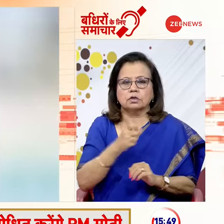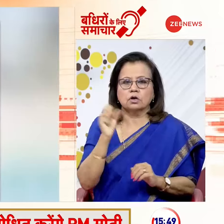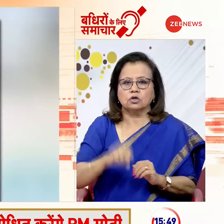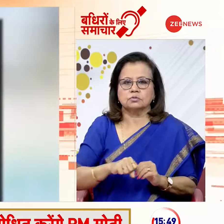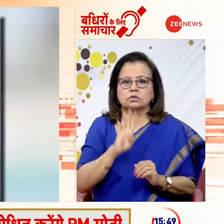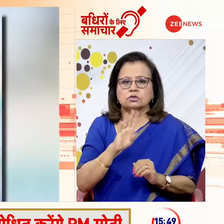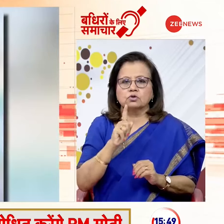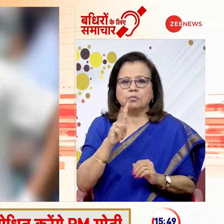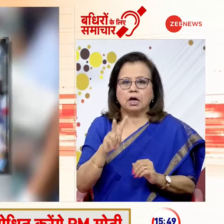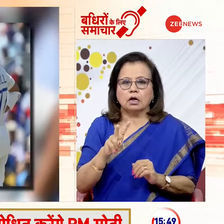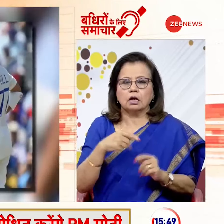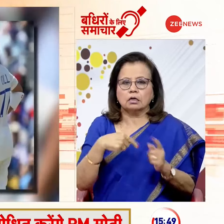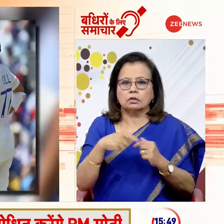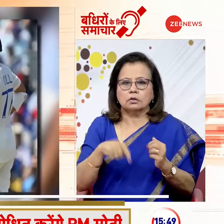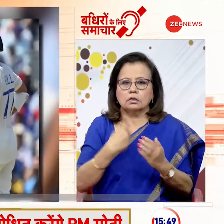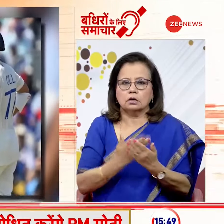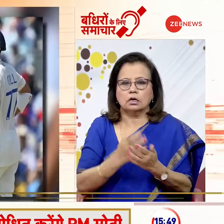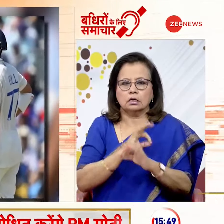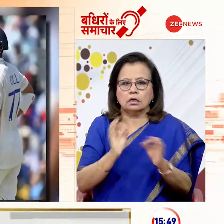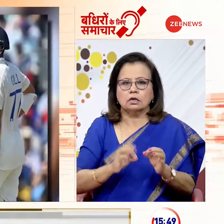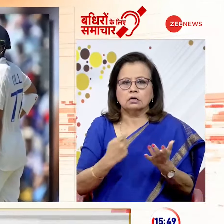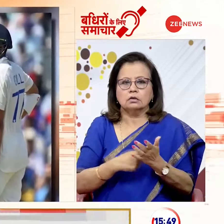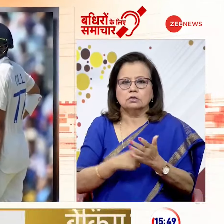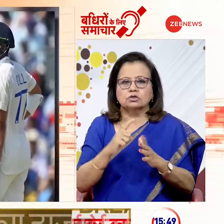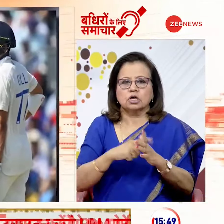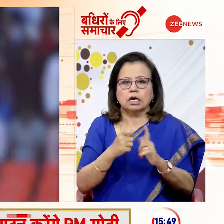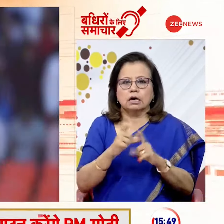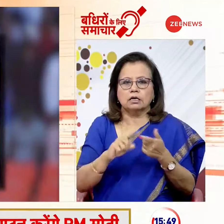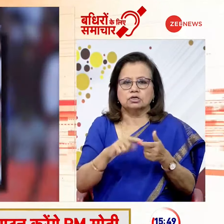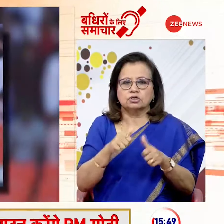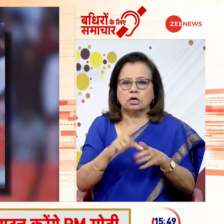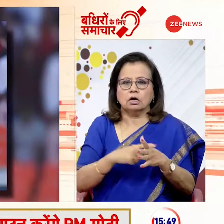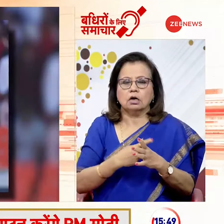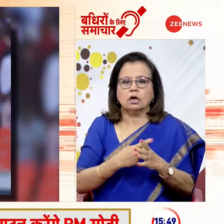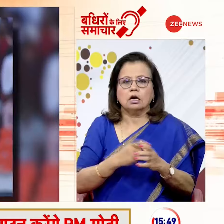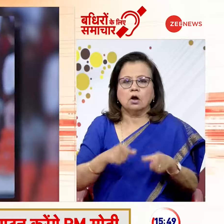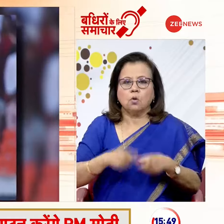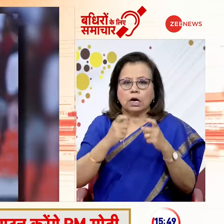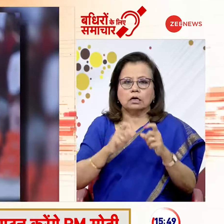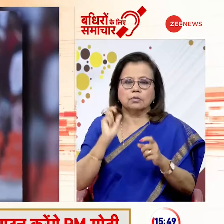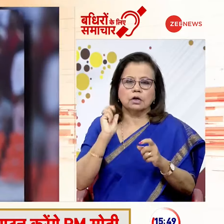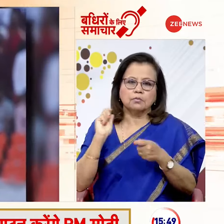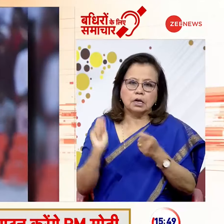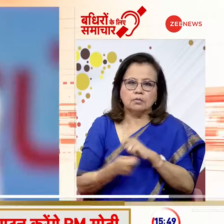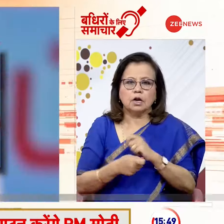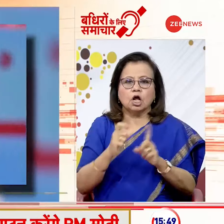412 रन बना लिये है रवींद्र जडेजा और विकेट की पर बल्लेबास धुरुब जुरेल